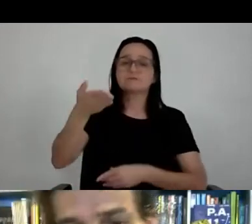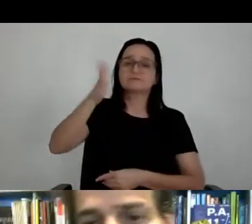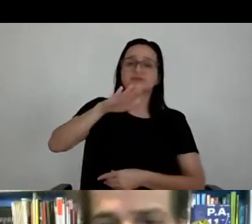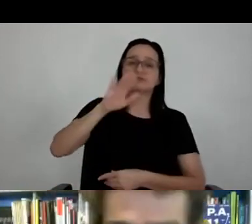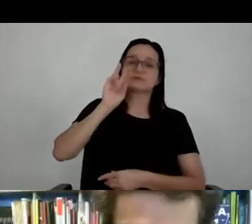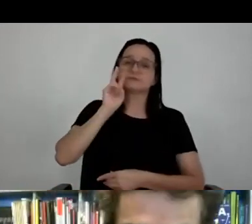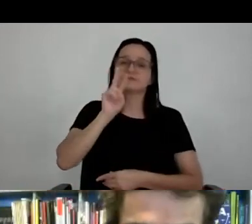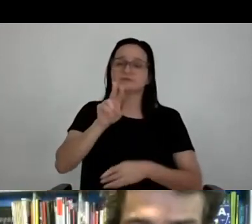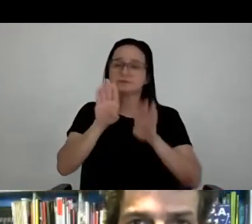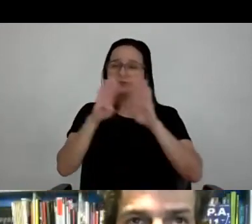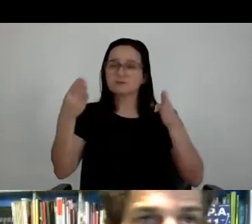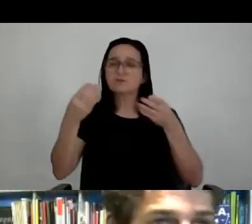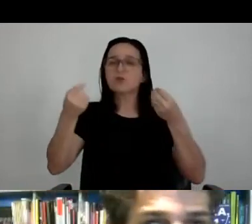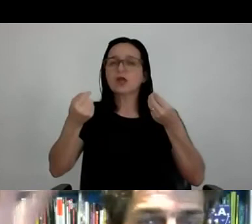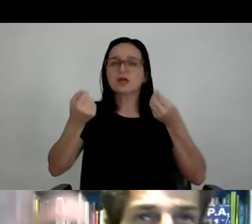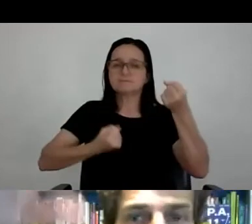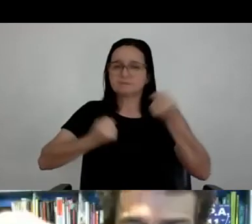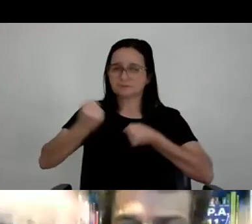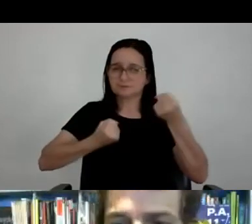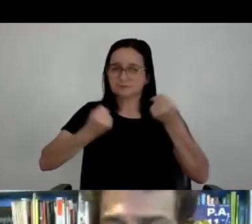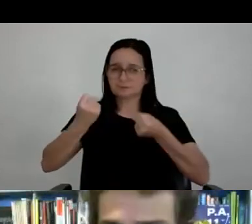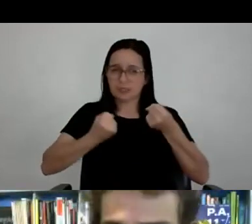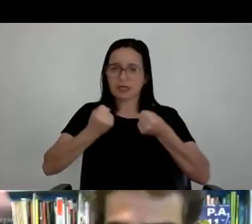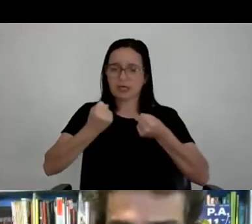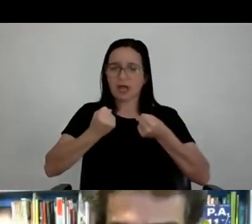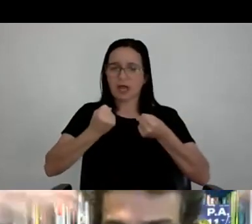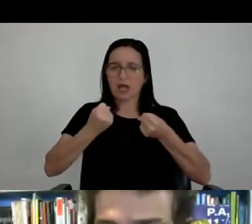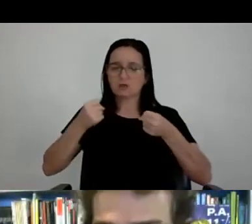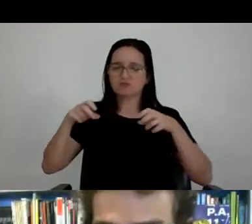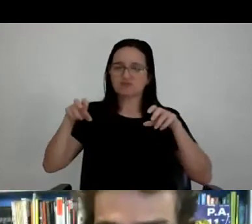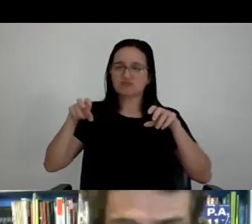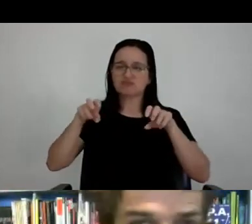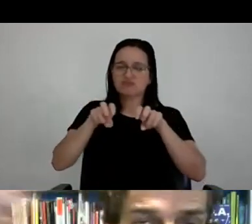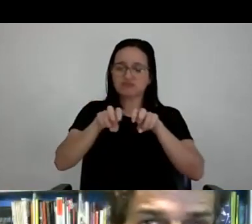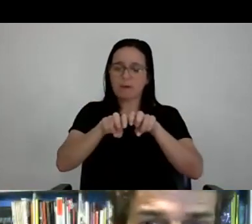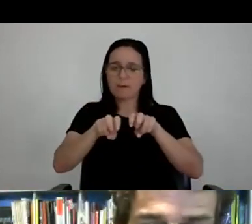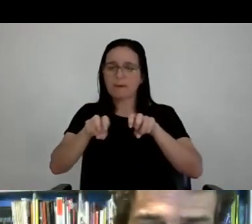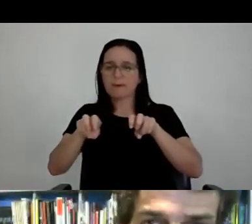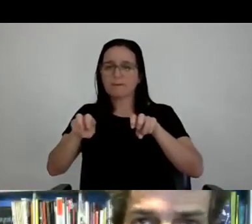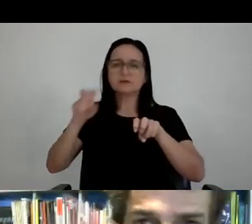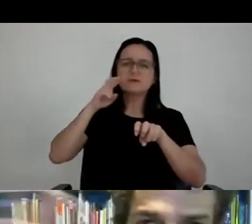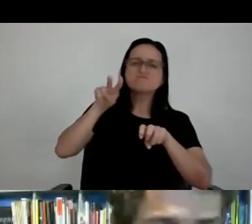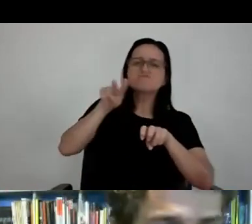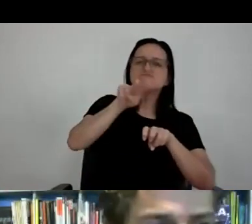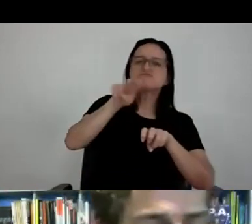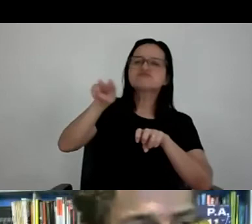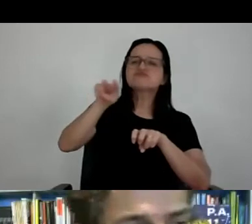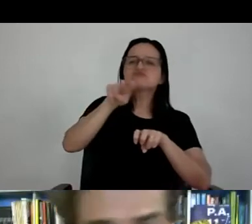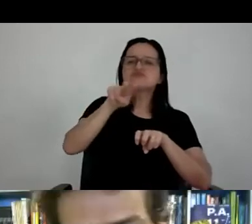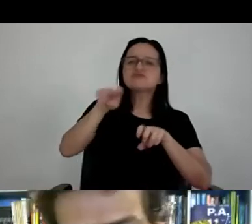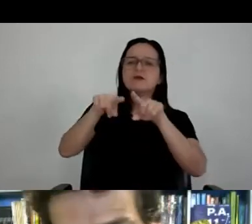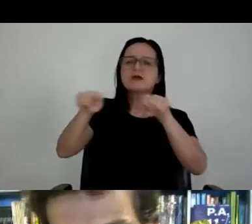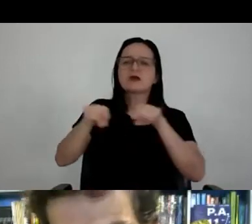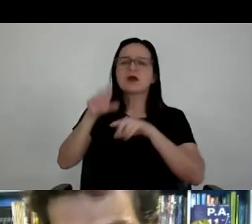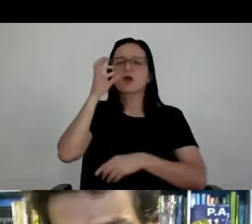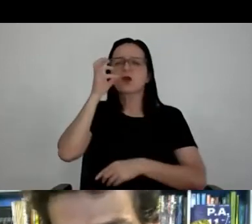foto, era o estacionamento. Então, você tinha uma visibilidade interna do prédio, do quarto dos garotos, muito grande, entendeu? Então, era para dar também uma